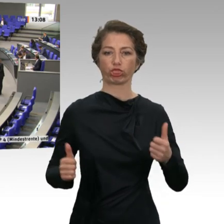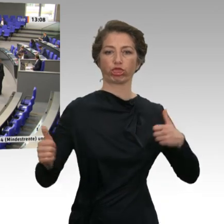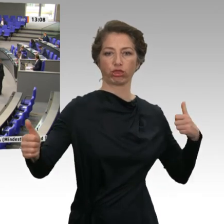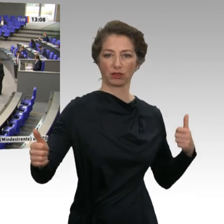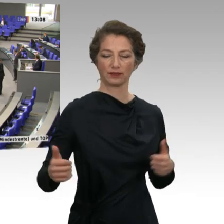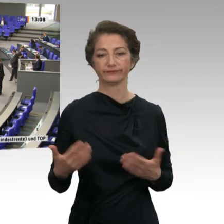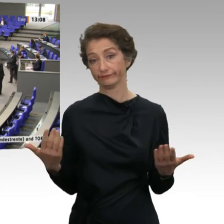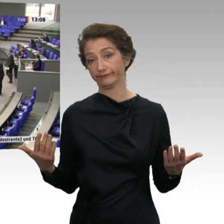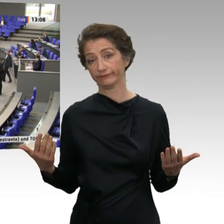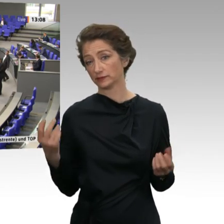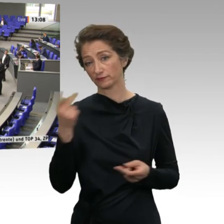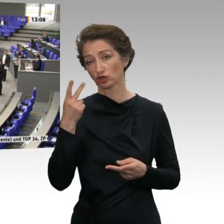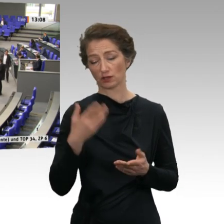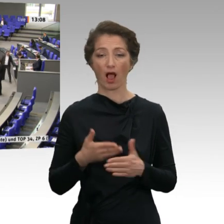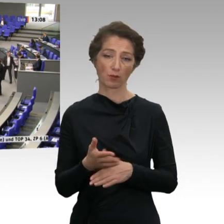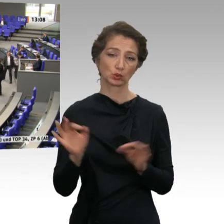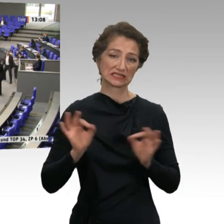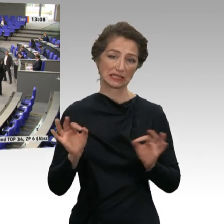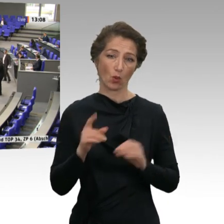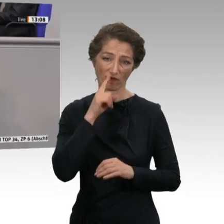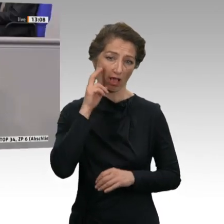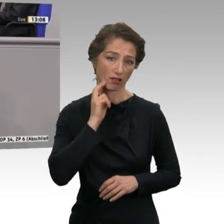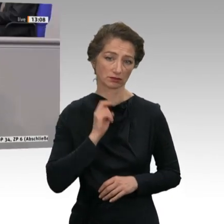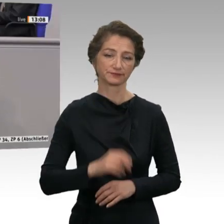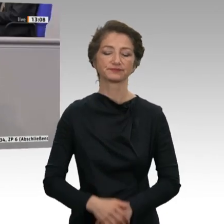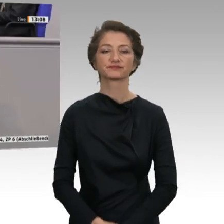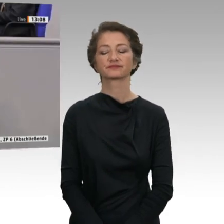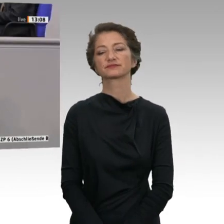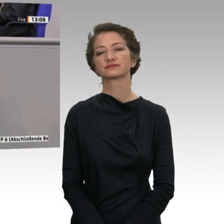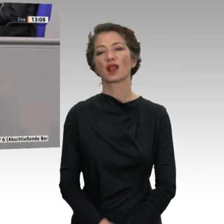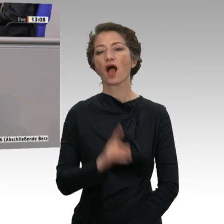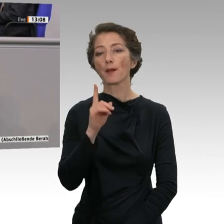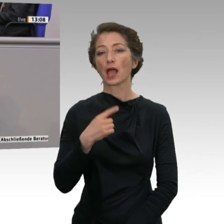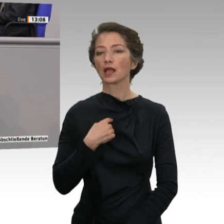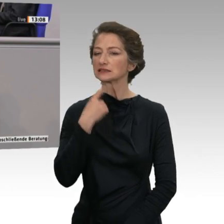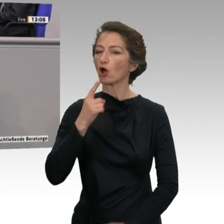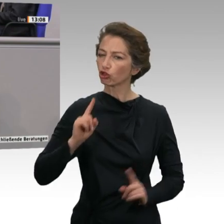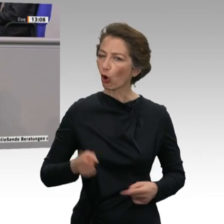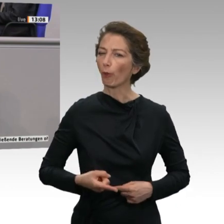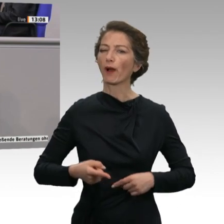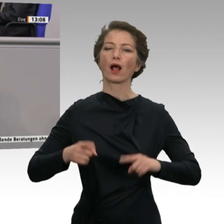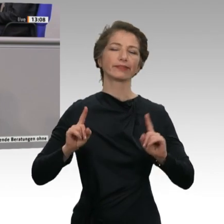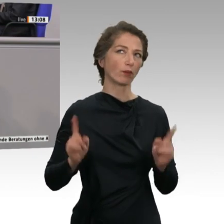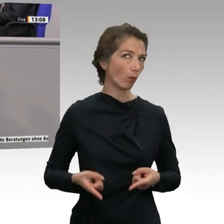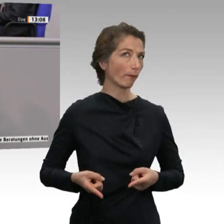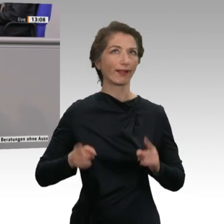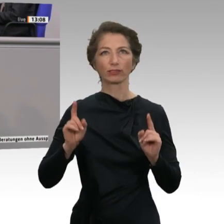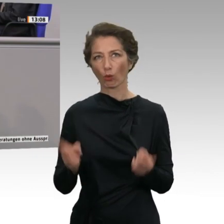Armutsrisiko im Alter. Aber ich werde nicht müde zu betonen. Ich weiß, es aus Überzeugung. Diese